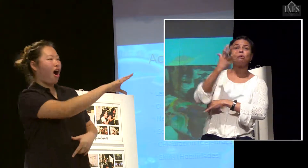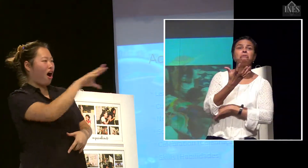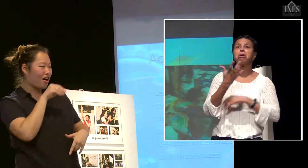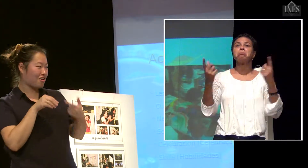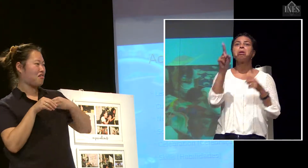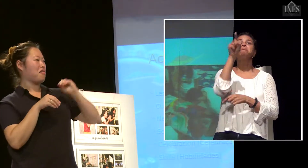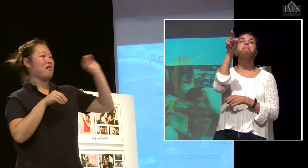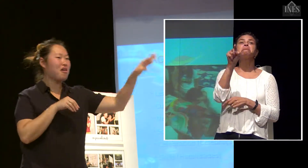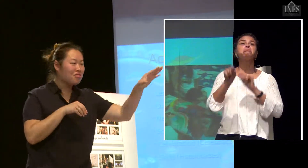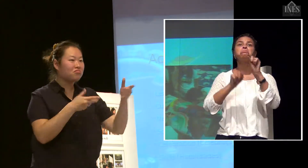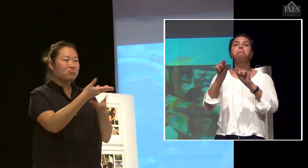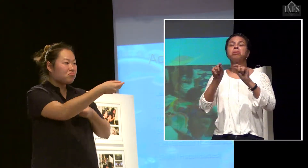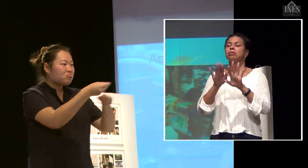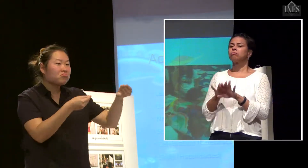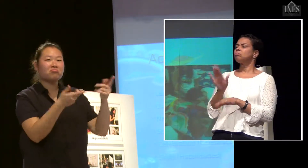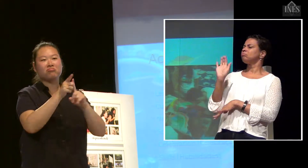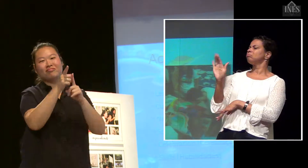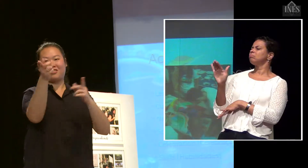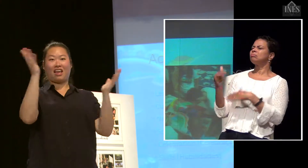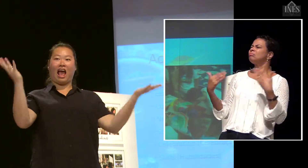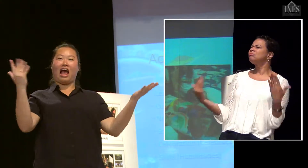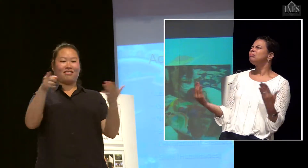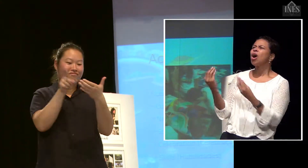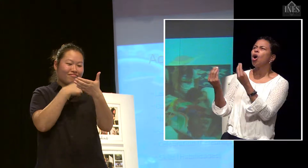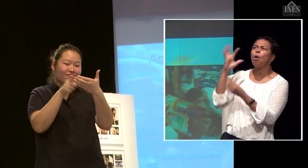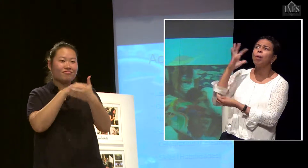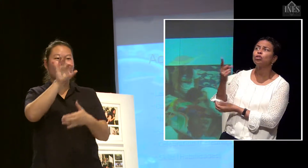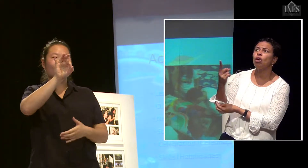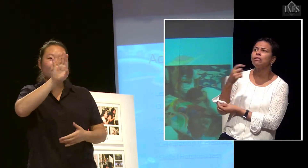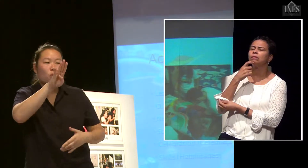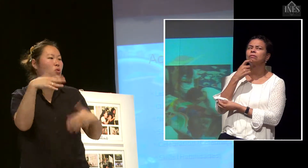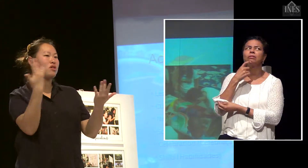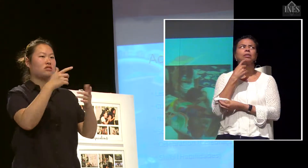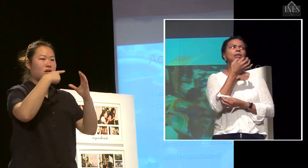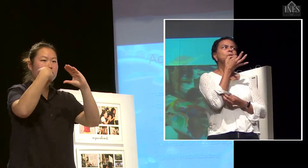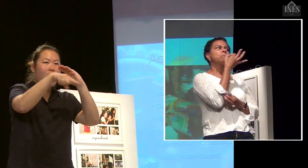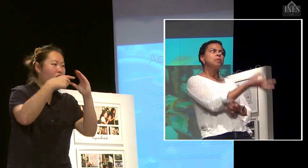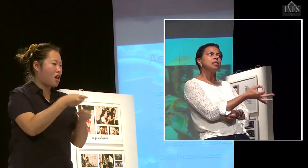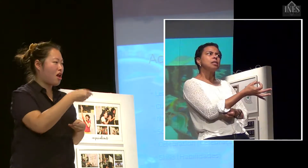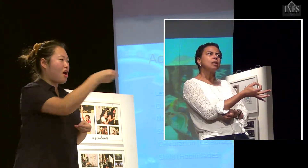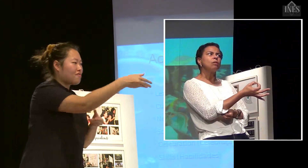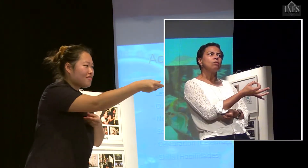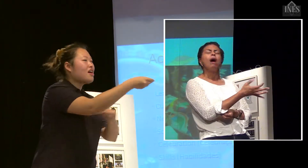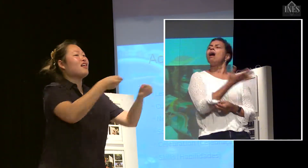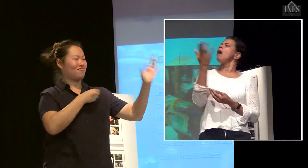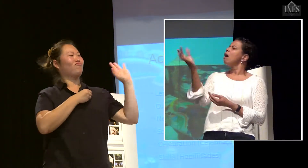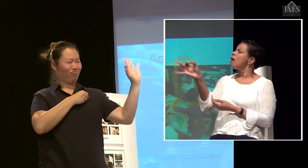e, às vezes, você vira para o outro e fala assim, mas como é que você pode resolver? Aí a pessoa dá uma solução, você dá outra solução diferente, daqui a pouco as pessoas estão conversando,